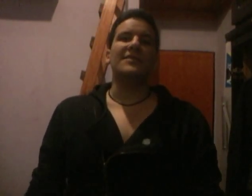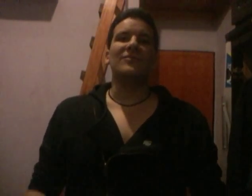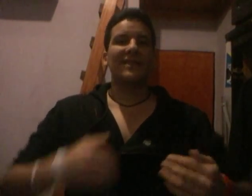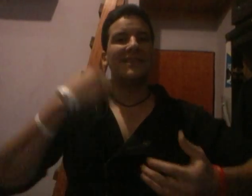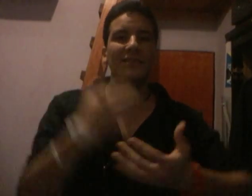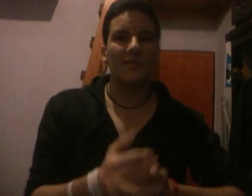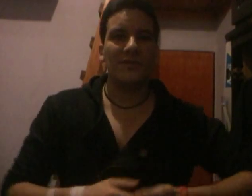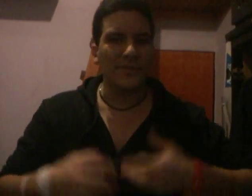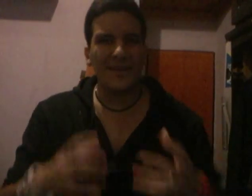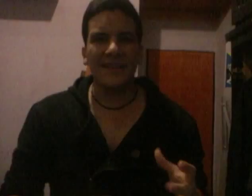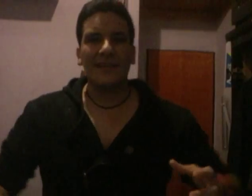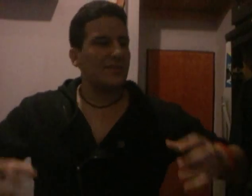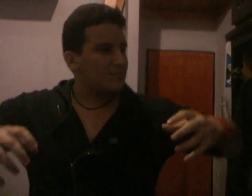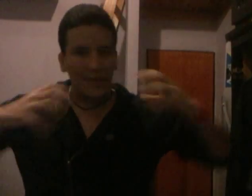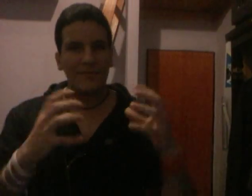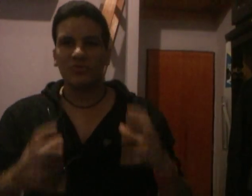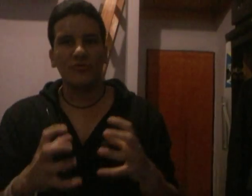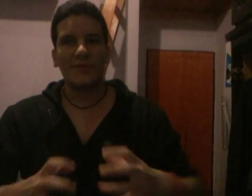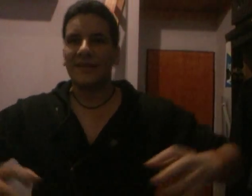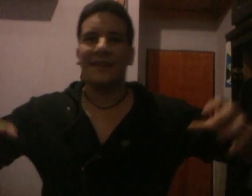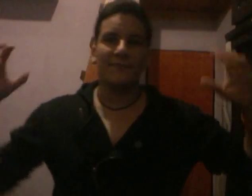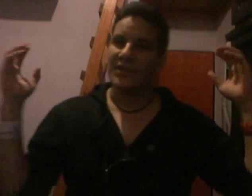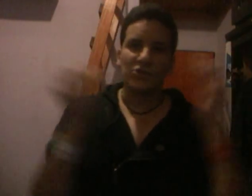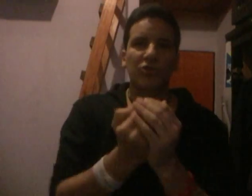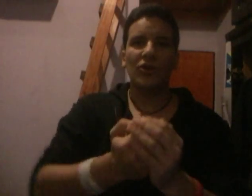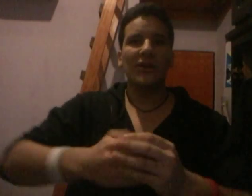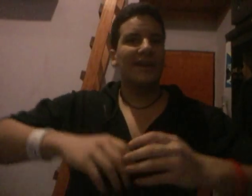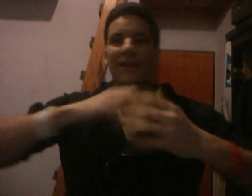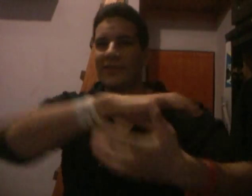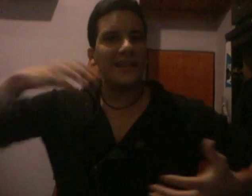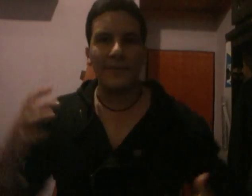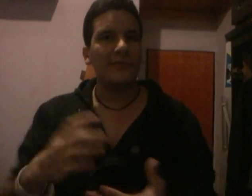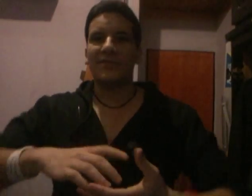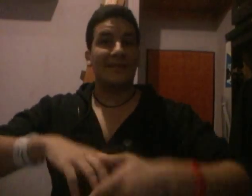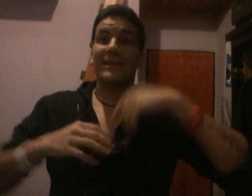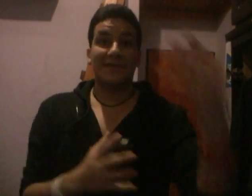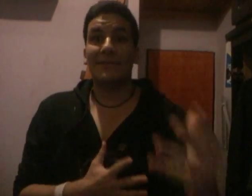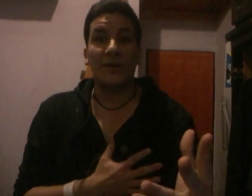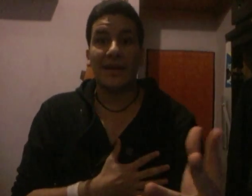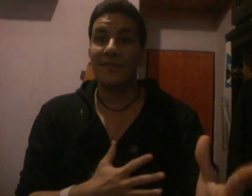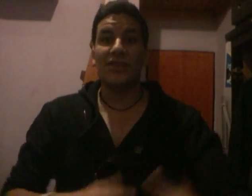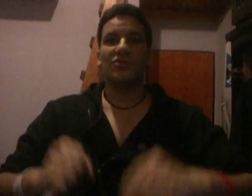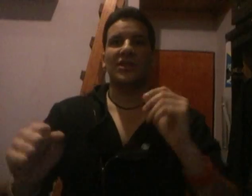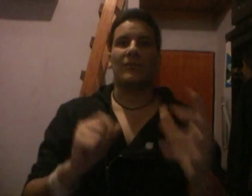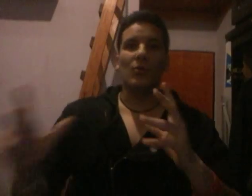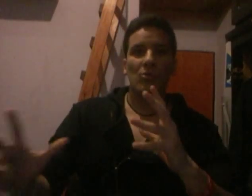eso guardátelo, lo podés, tenés que haber hecho Batman vs Superman y que sea ellos dos. Y al final de la película no se me hace, se aprecian a la Mujer Maravilla, entonces ya como, uh, ¿qué